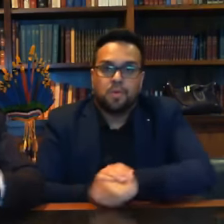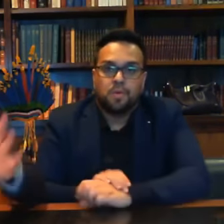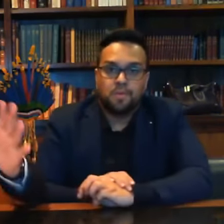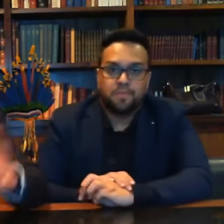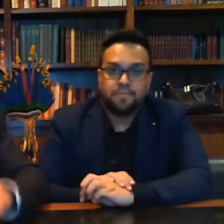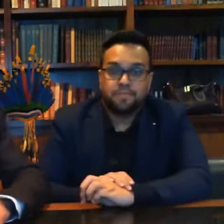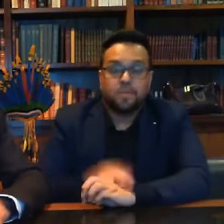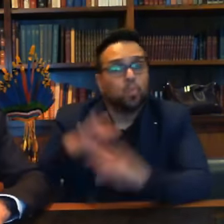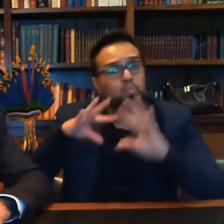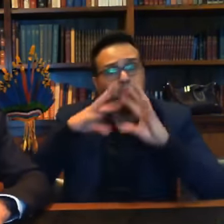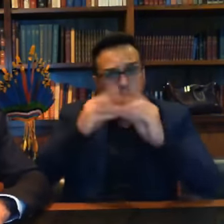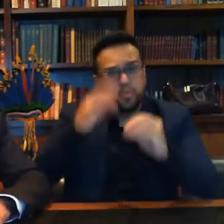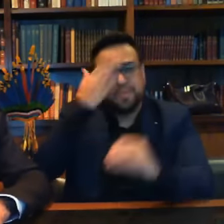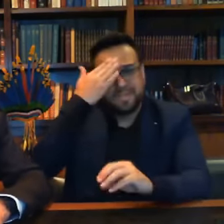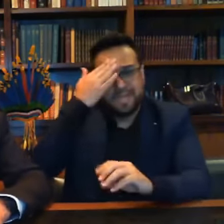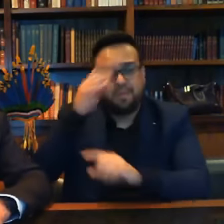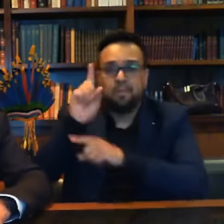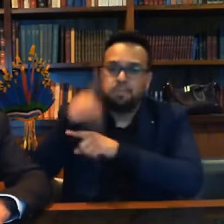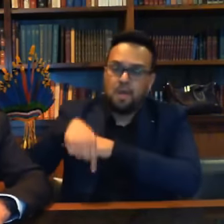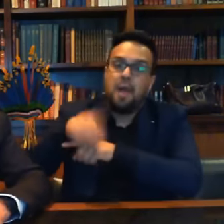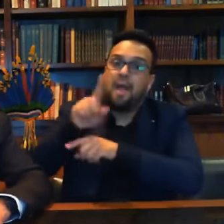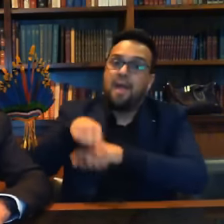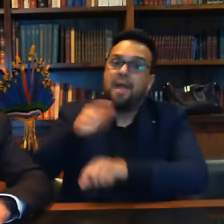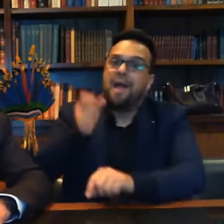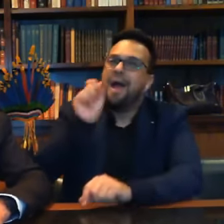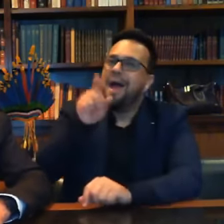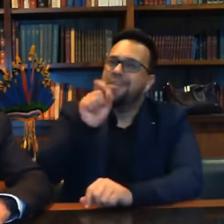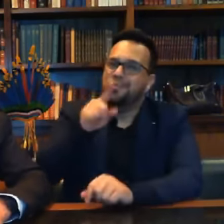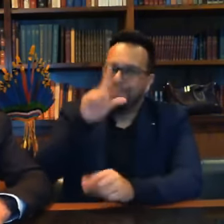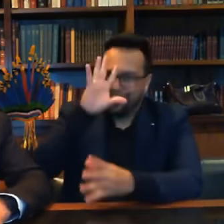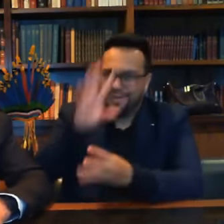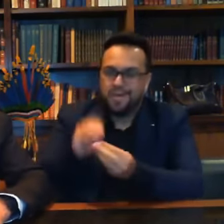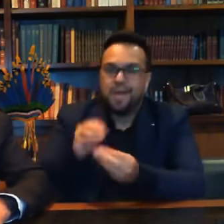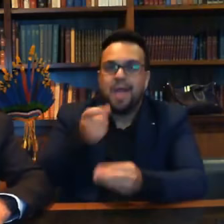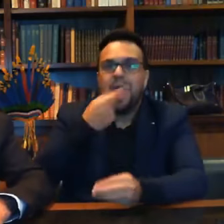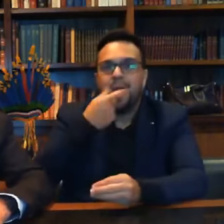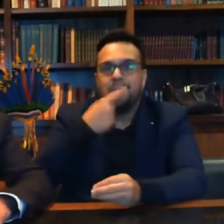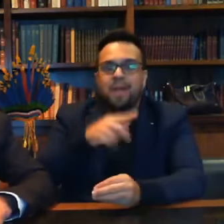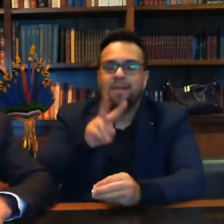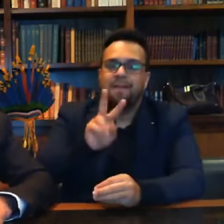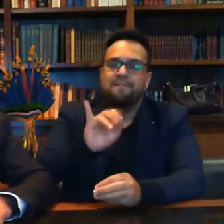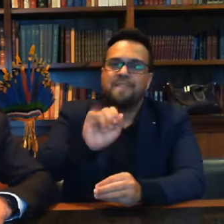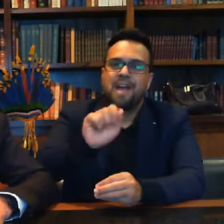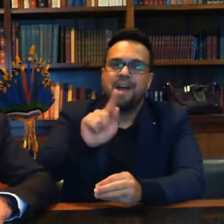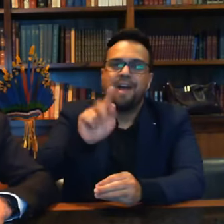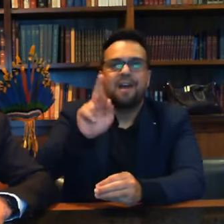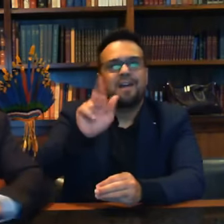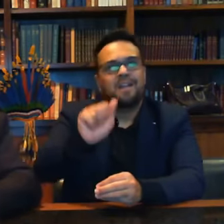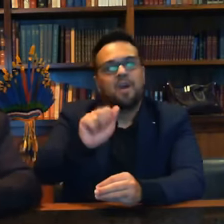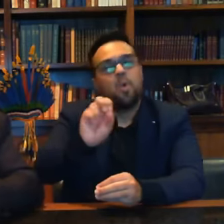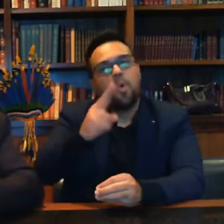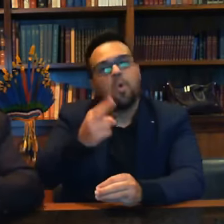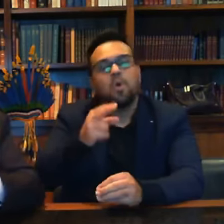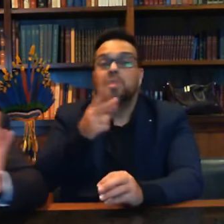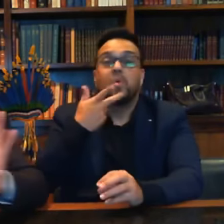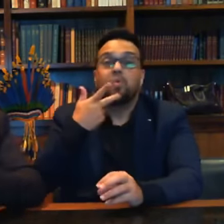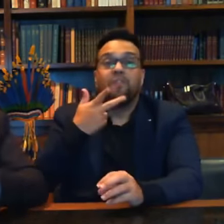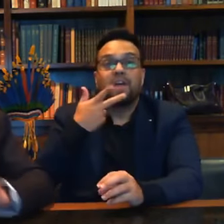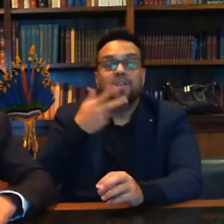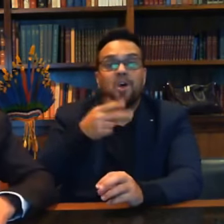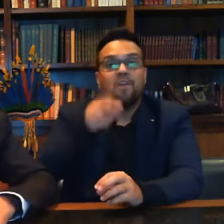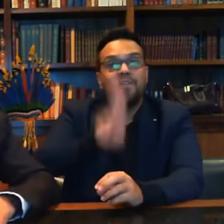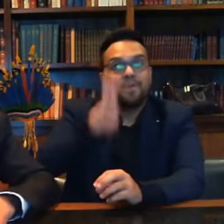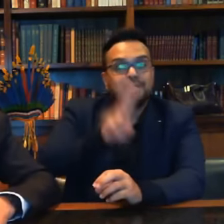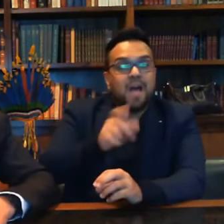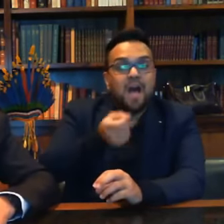Todo mundo sabe o é isso aí. É o Viagra ou aí o Cialis ou outras coisas a mais. Não estou recomendando isso para